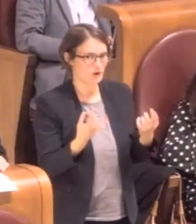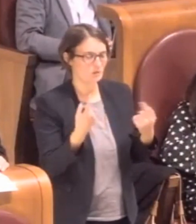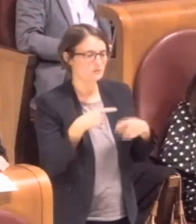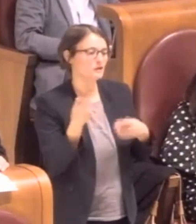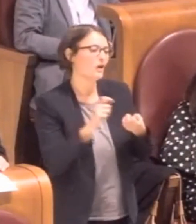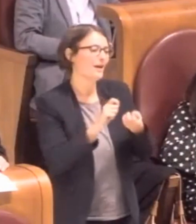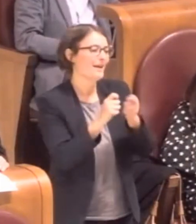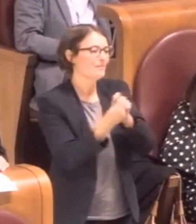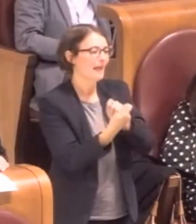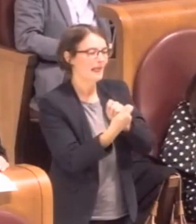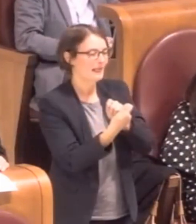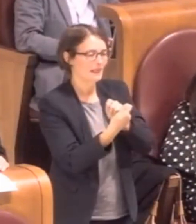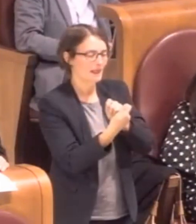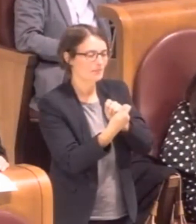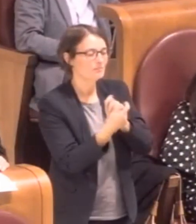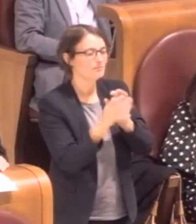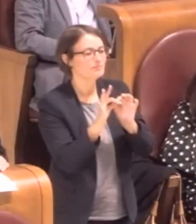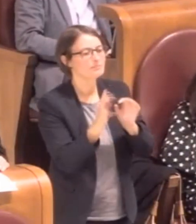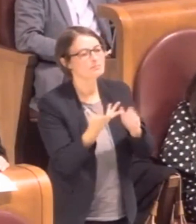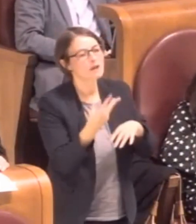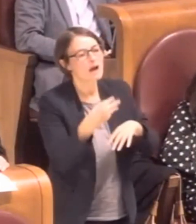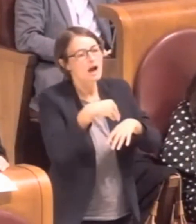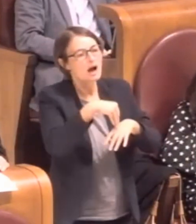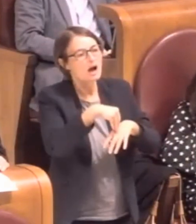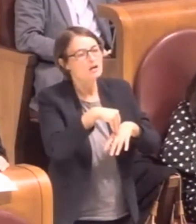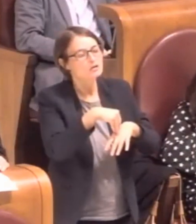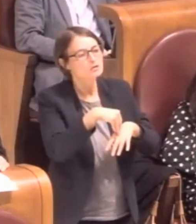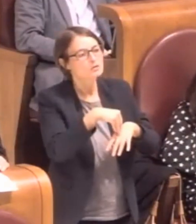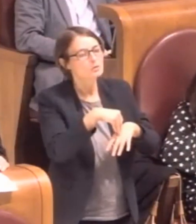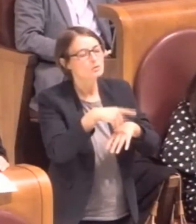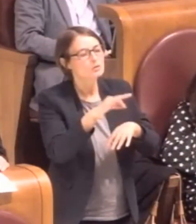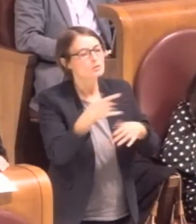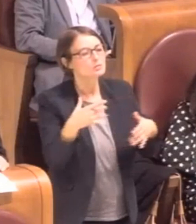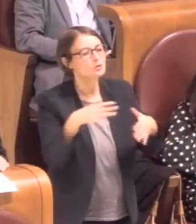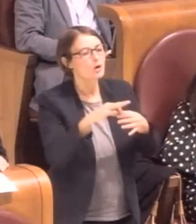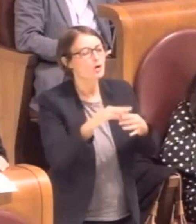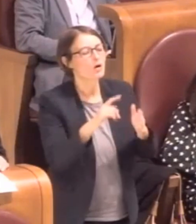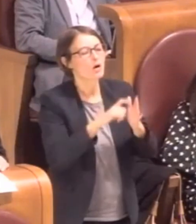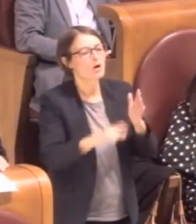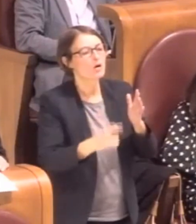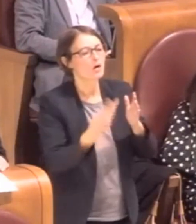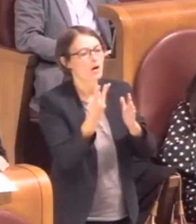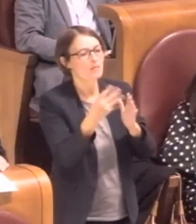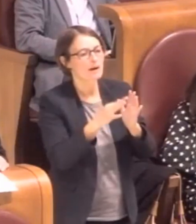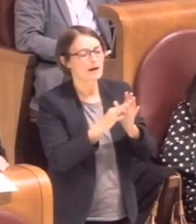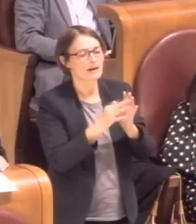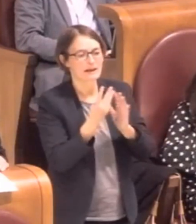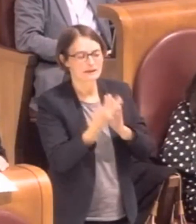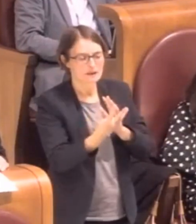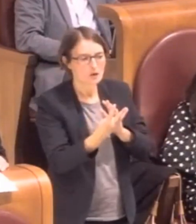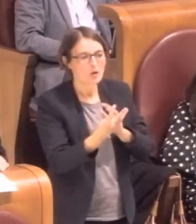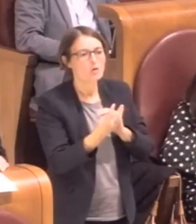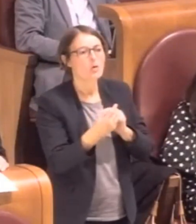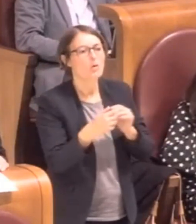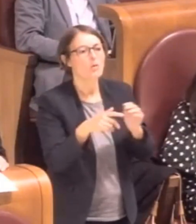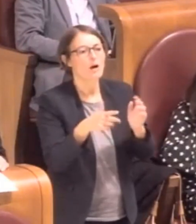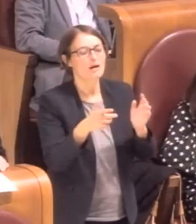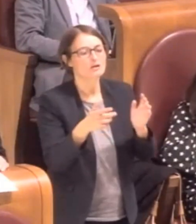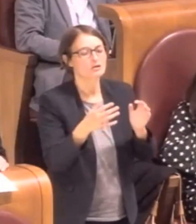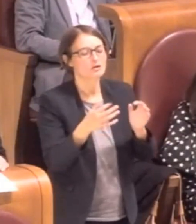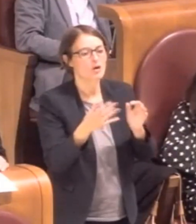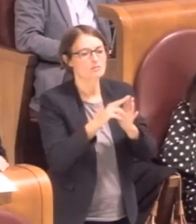specifica mutuata dalla l'articolo 80,4 del decreto legislativo 50 del 2016 che